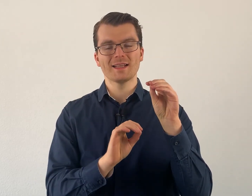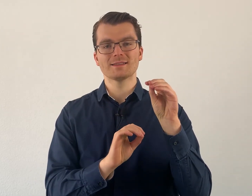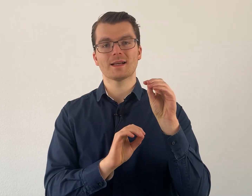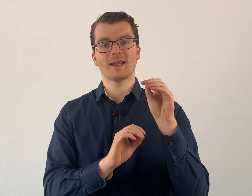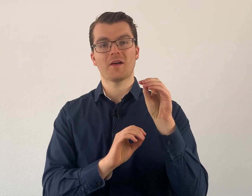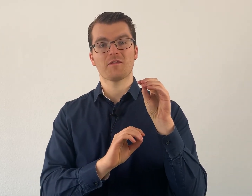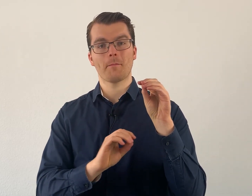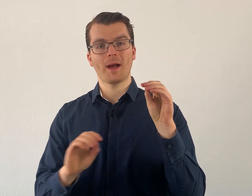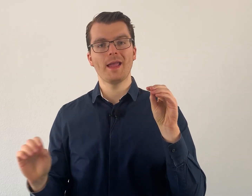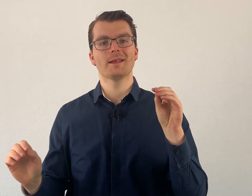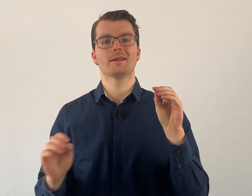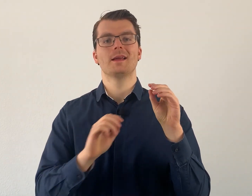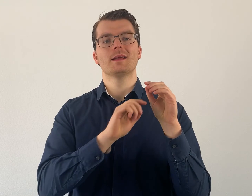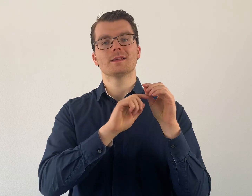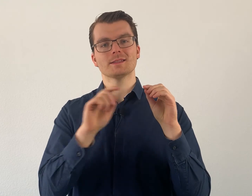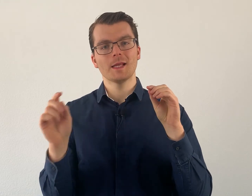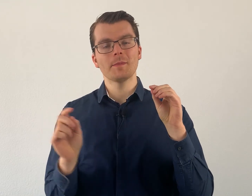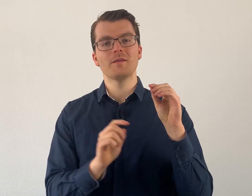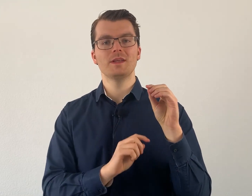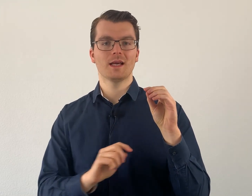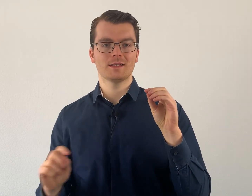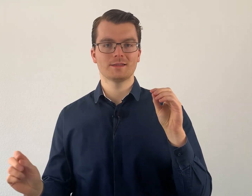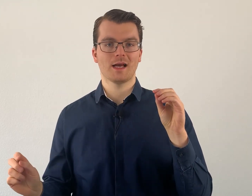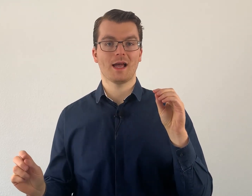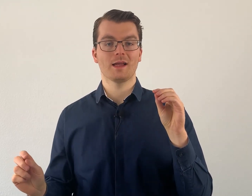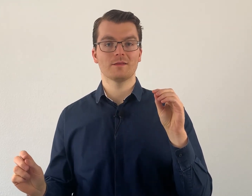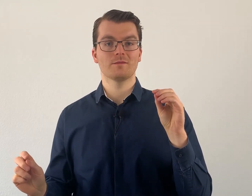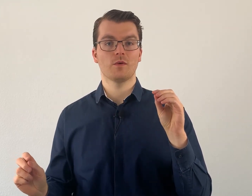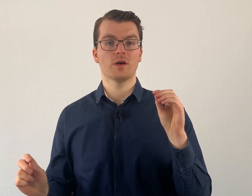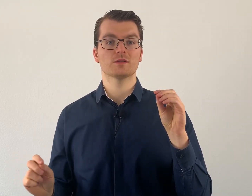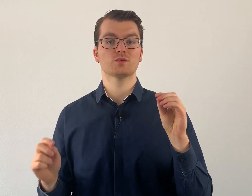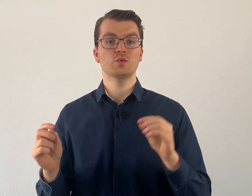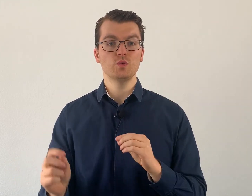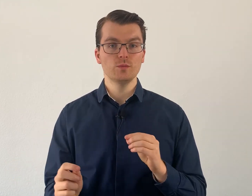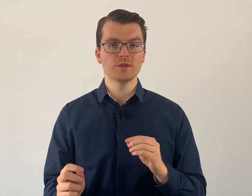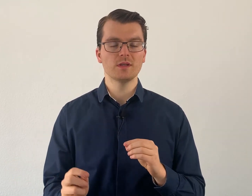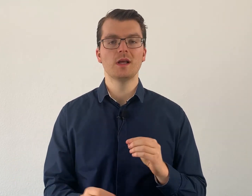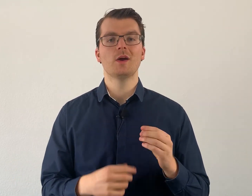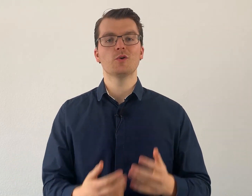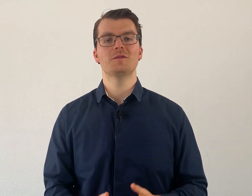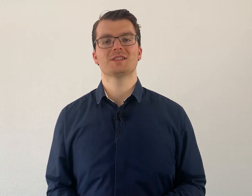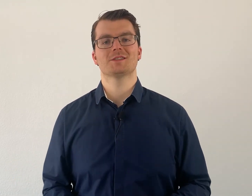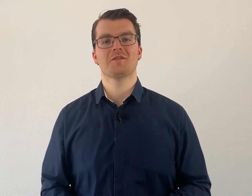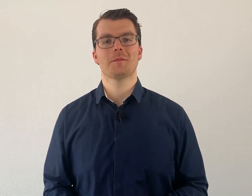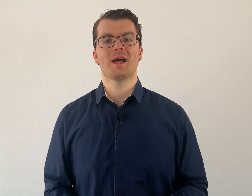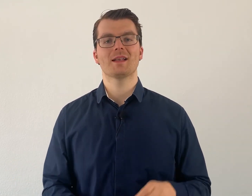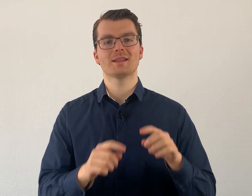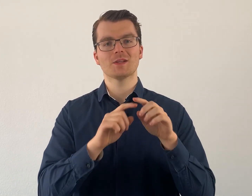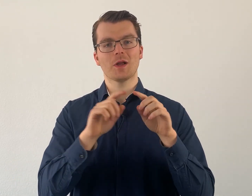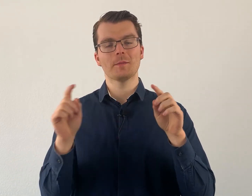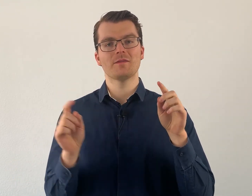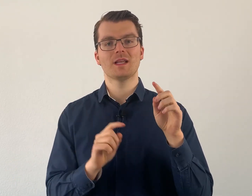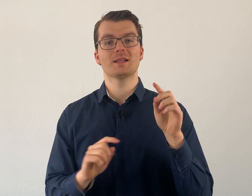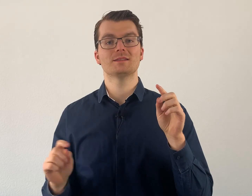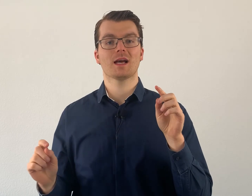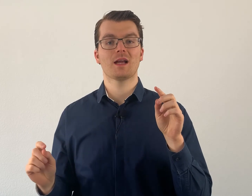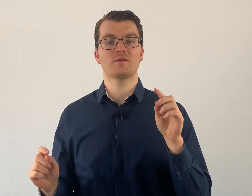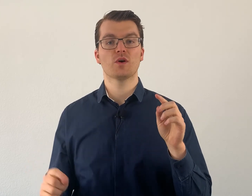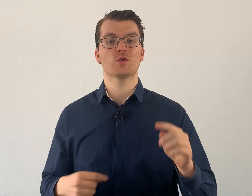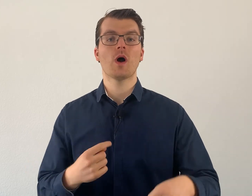gesagt eher vermeiden, das immer wieder in dieser Reihenfolge zu üben. Und du wirst es auch vermeiden, das auch immer wieder in dieser Reihenfolge nur